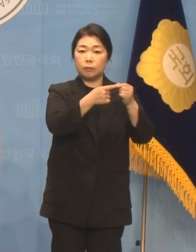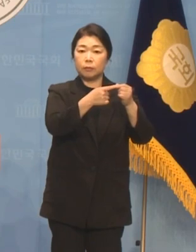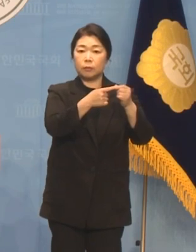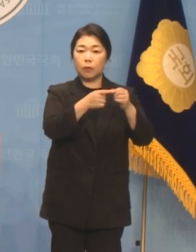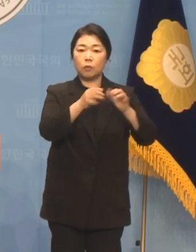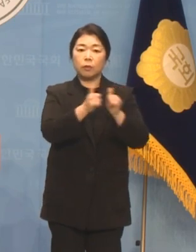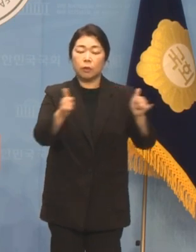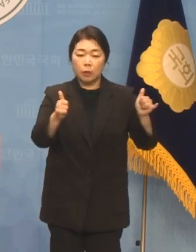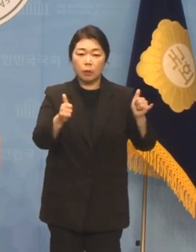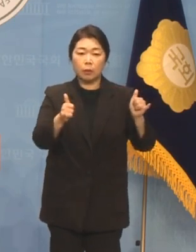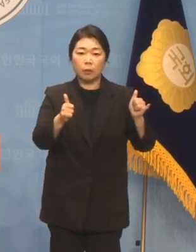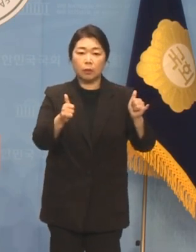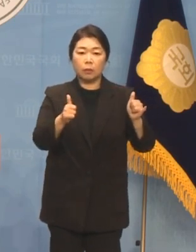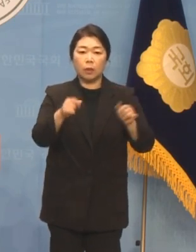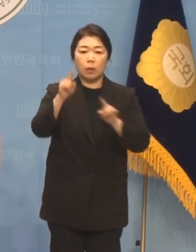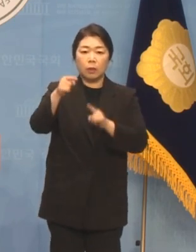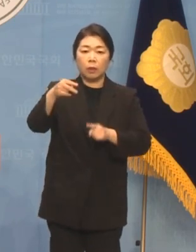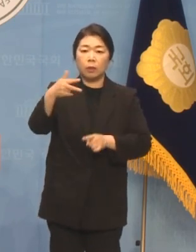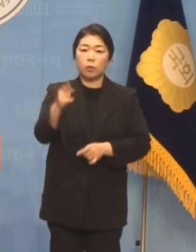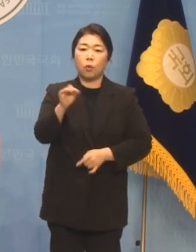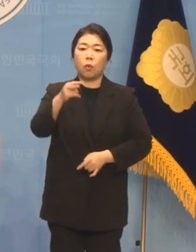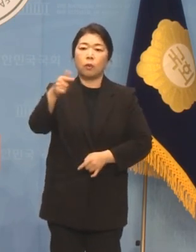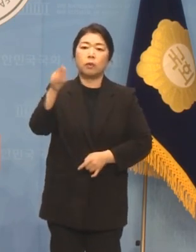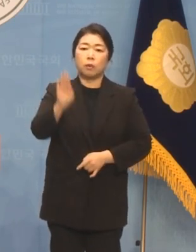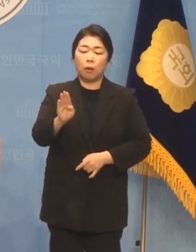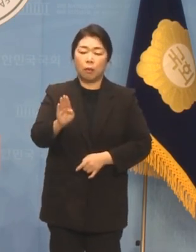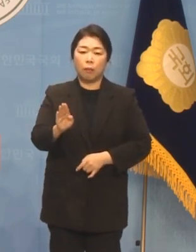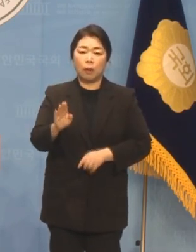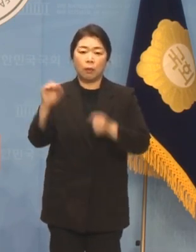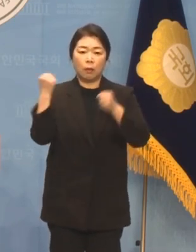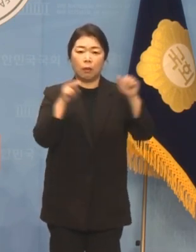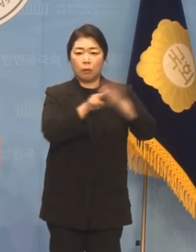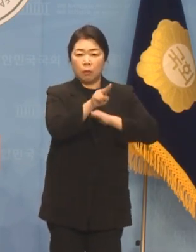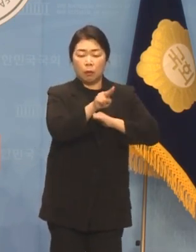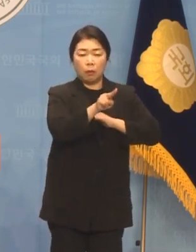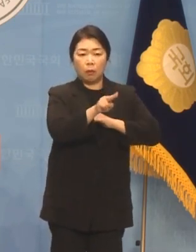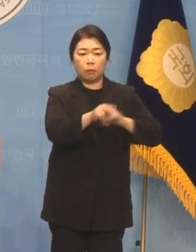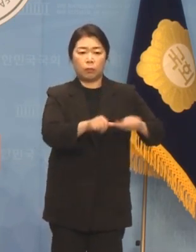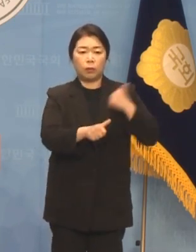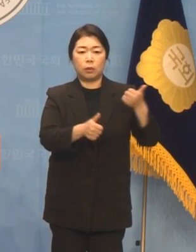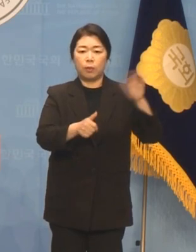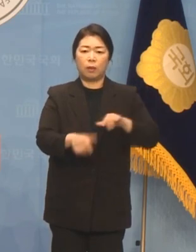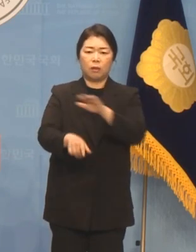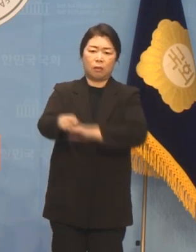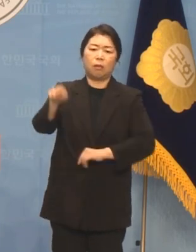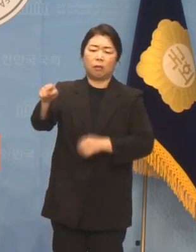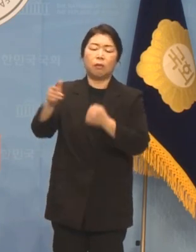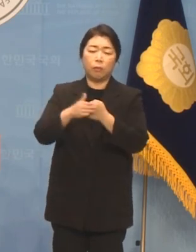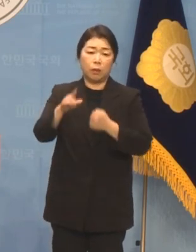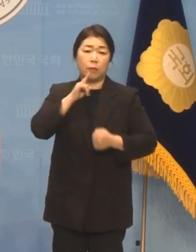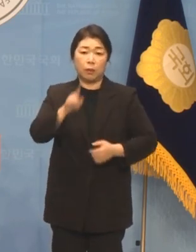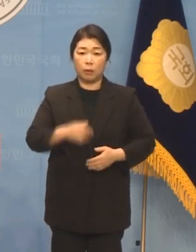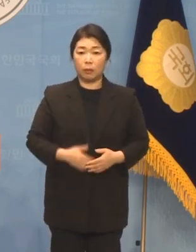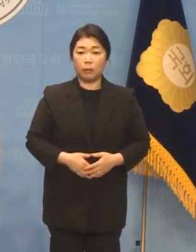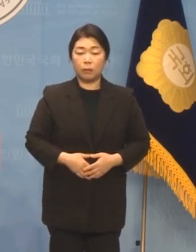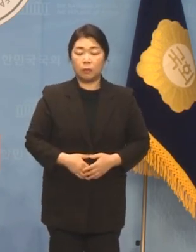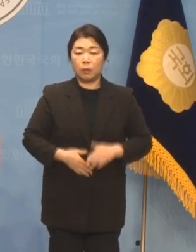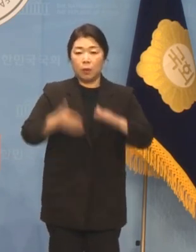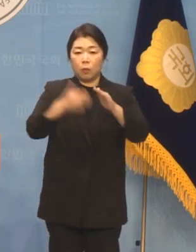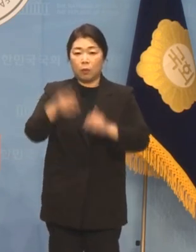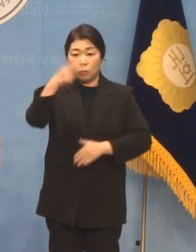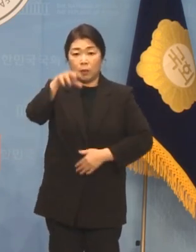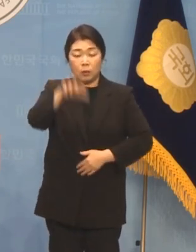국민들의 이종섭 해외도피 분노에도 좌파 탓하는 대통령실입니다. 공수처의